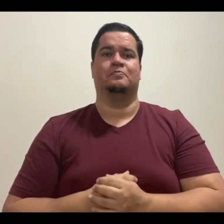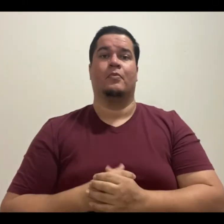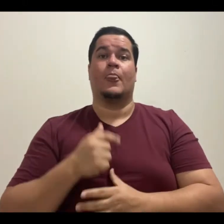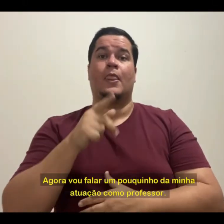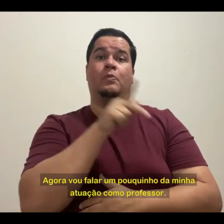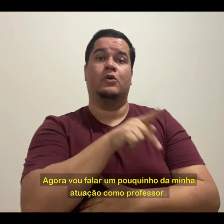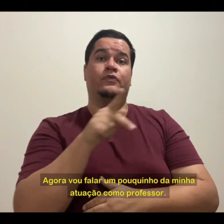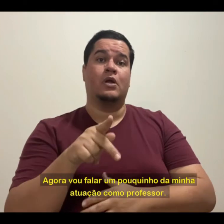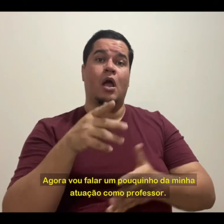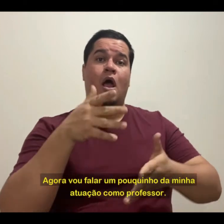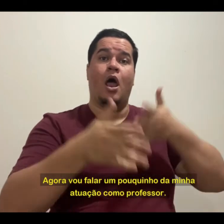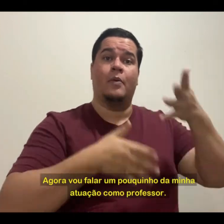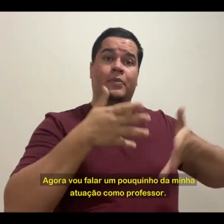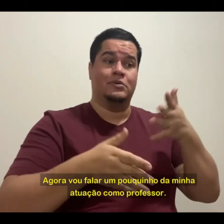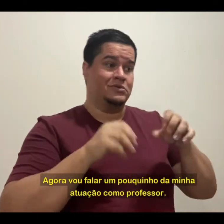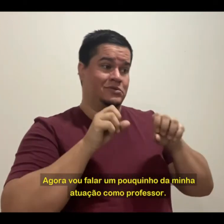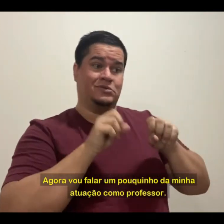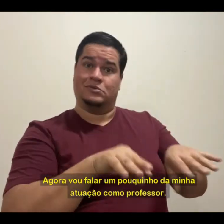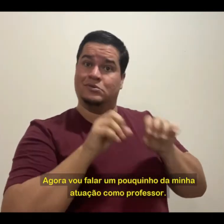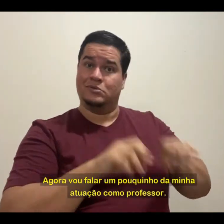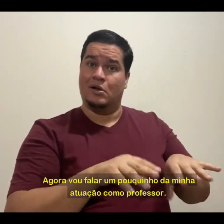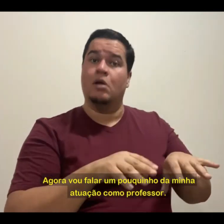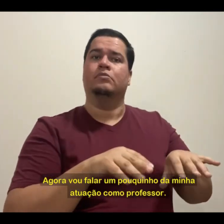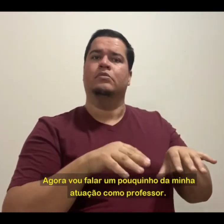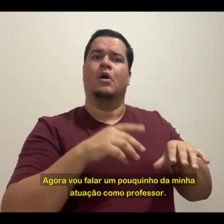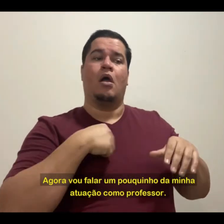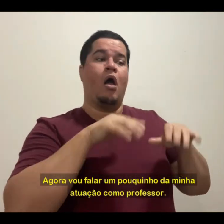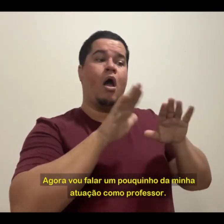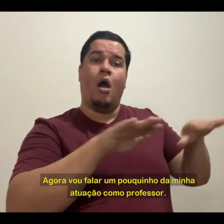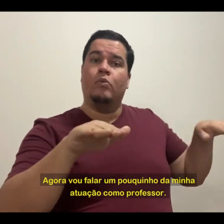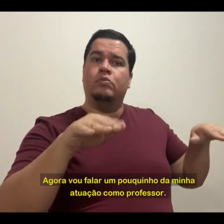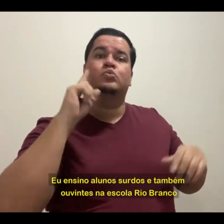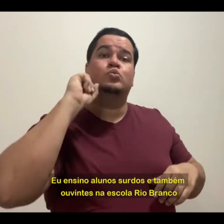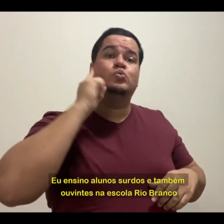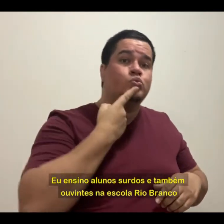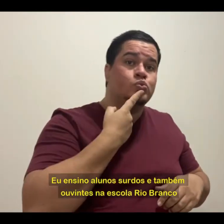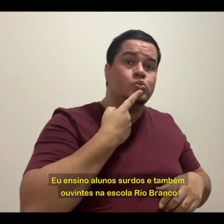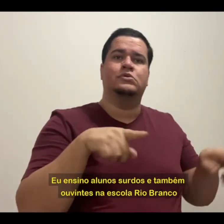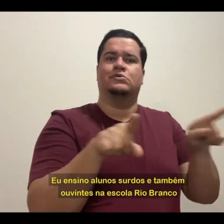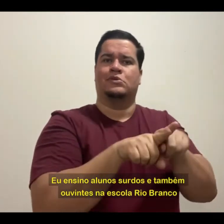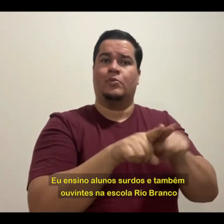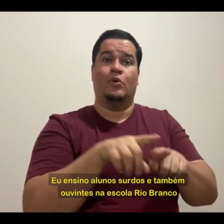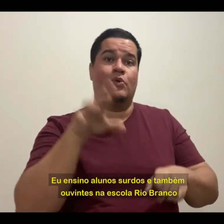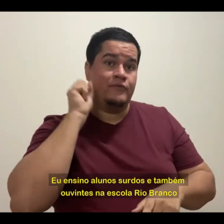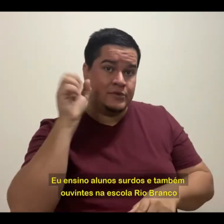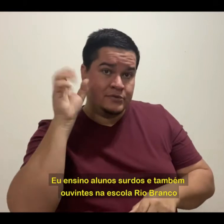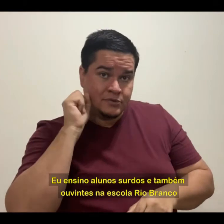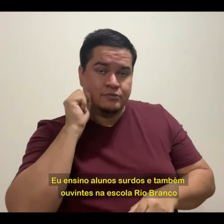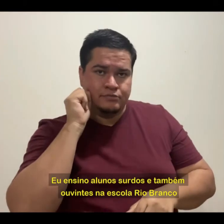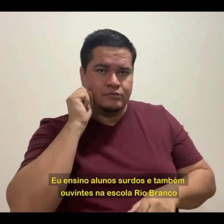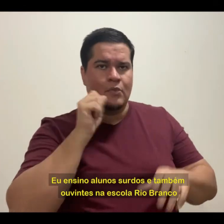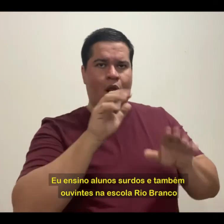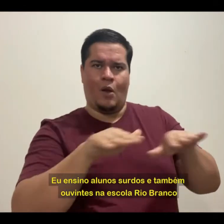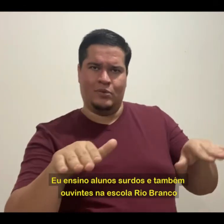Agora, vou falar um pouquinho da minha atuação como professor. Eu ensino alunos surdos e também